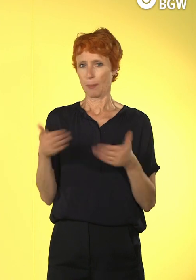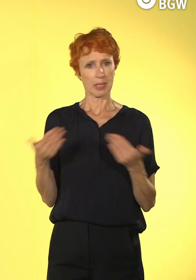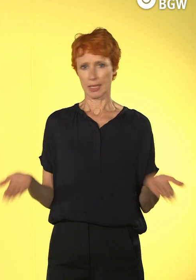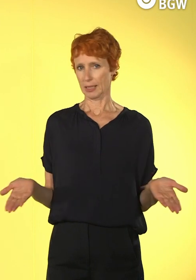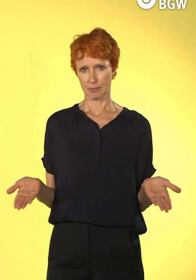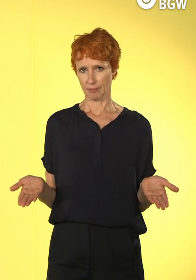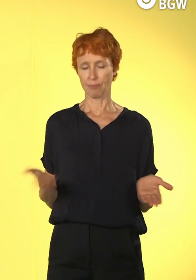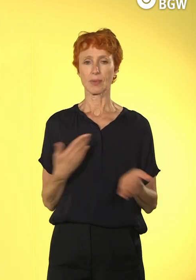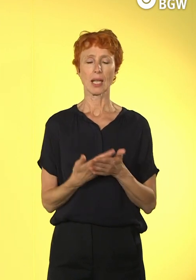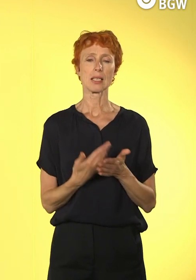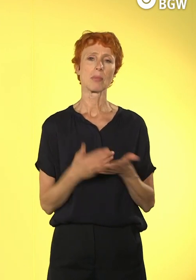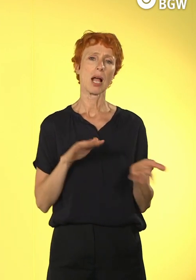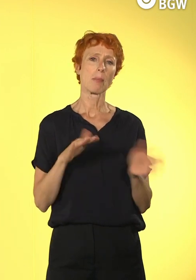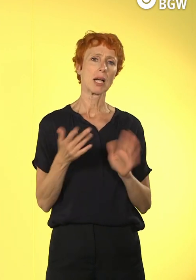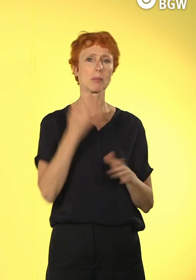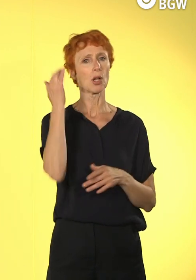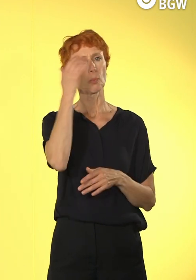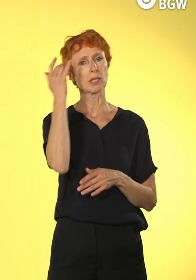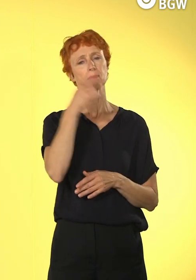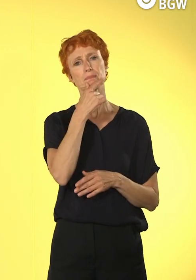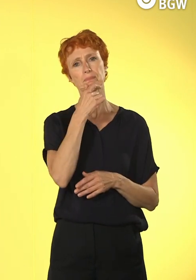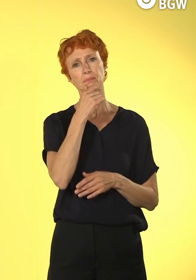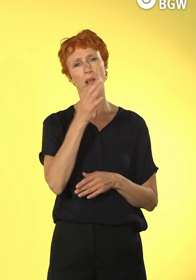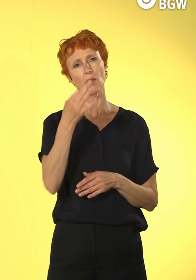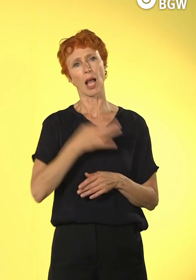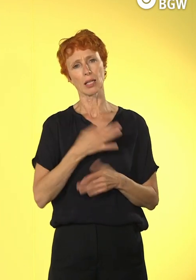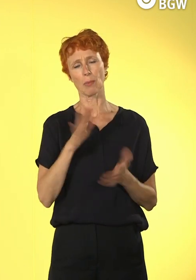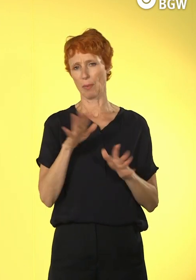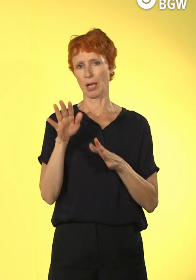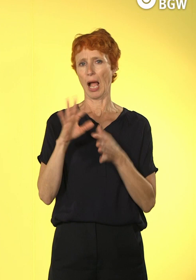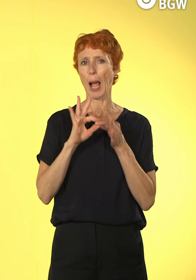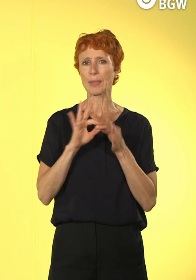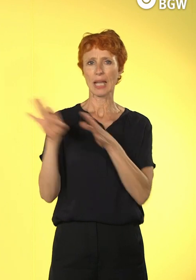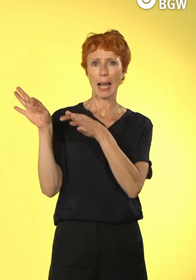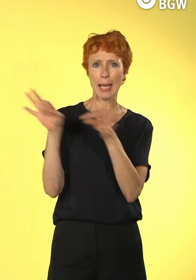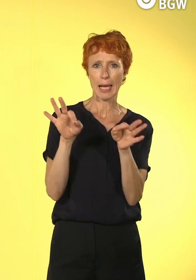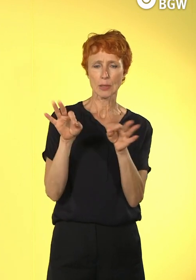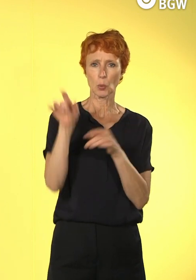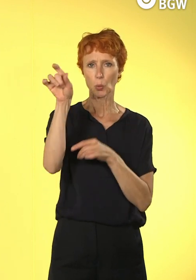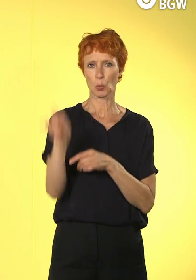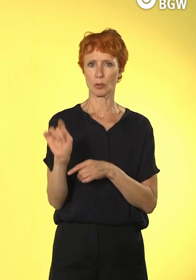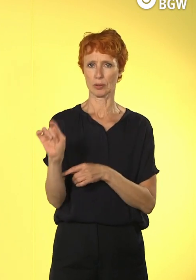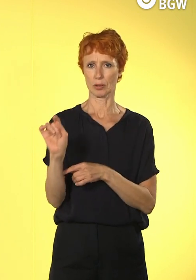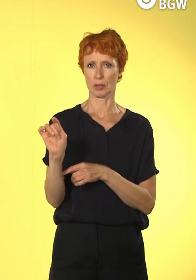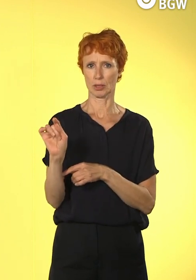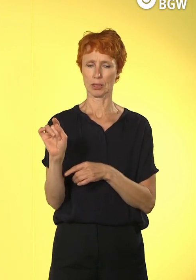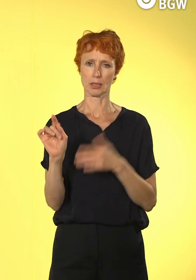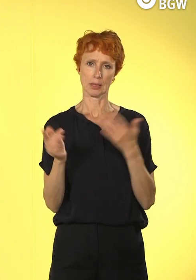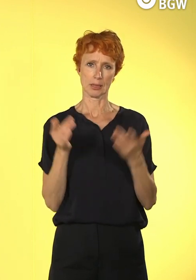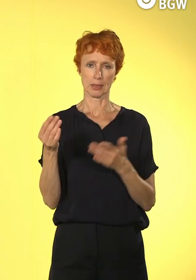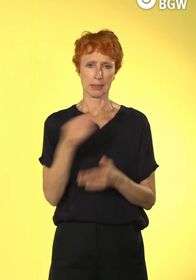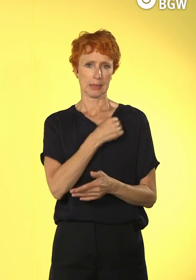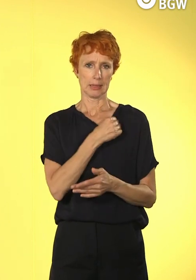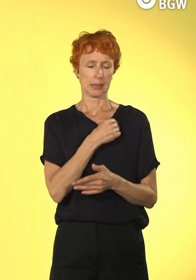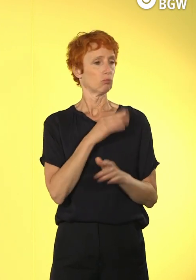manchmal eben auch so eine Frage, meines Erachtens auch von Leitung, von Führung zu sagen, also ich erwarte nicht, dass ihr euch